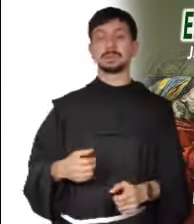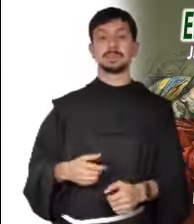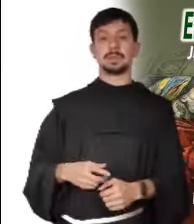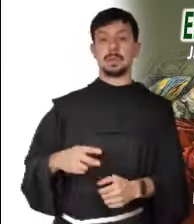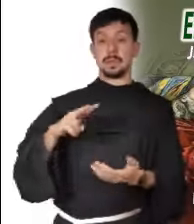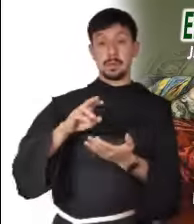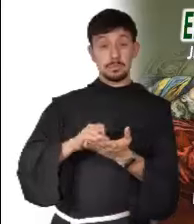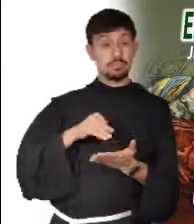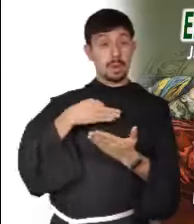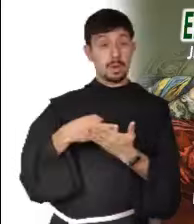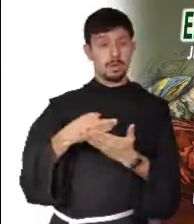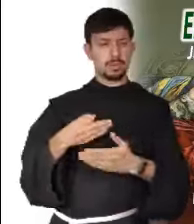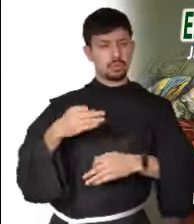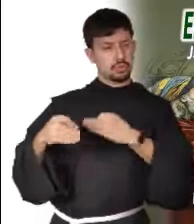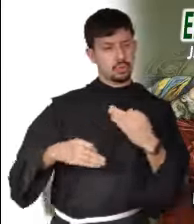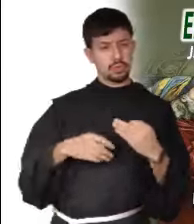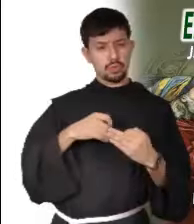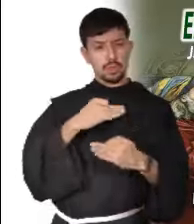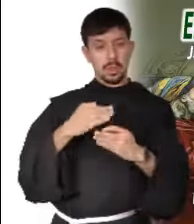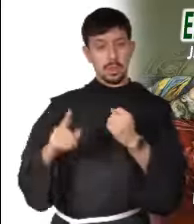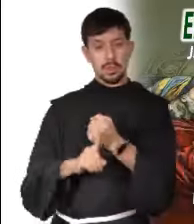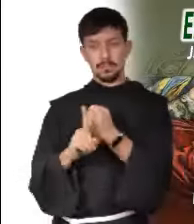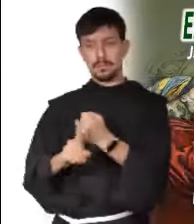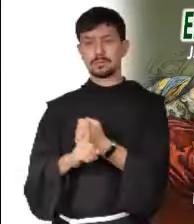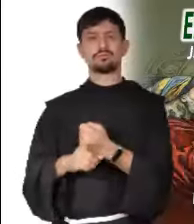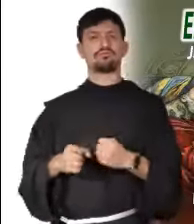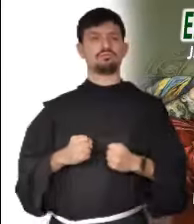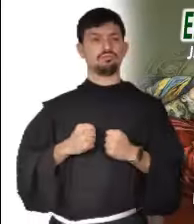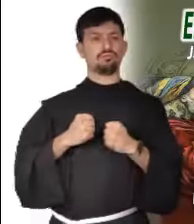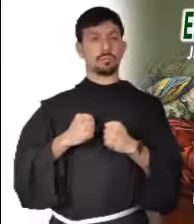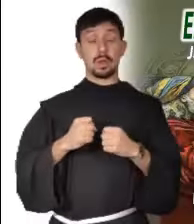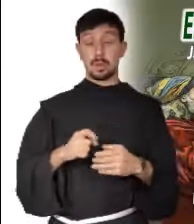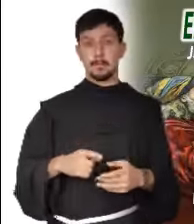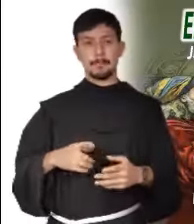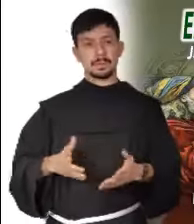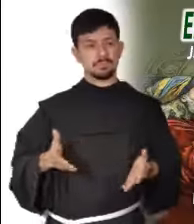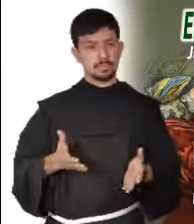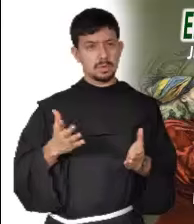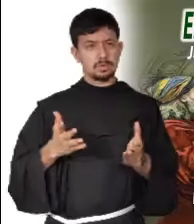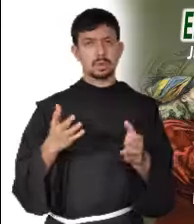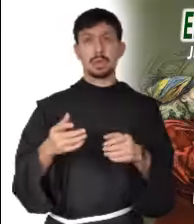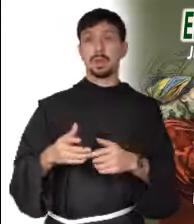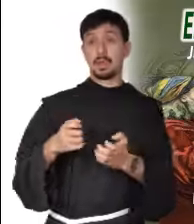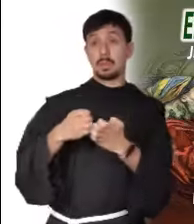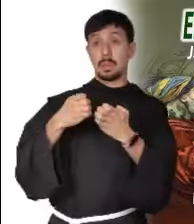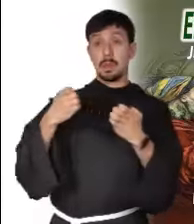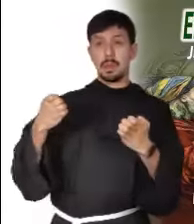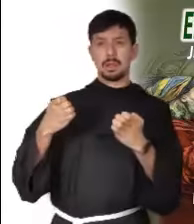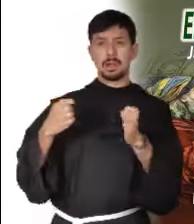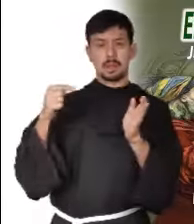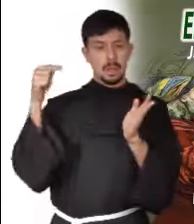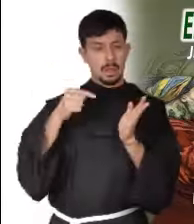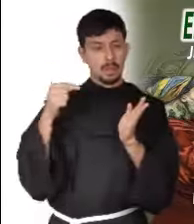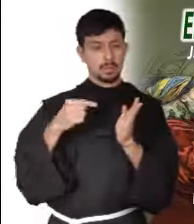todos nuestra responsabilidad ante los desafíos que el presente nos ofrece y está muy acorde con las